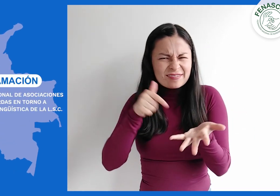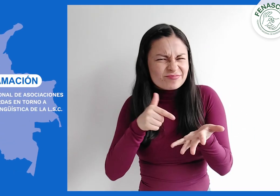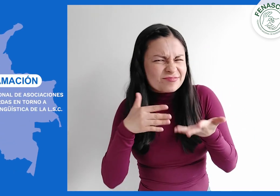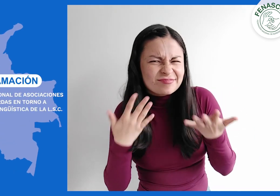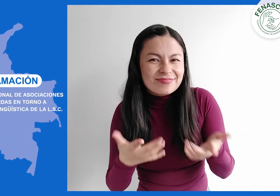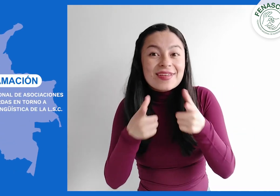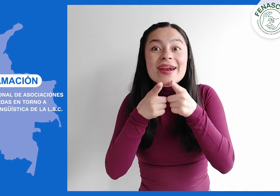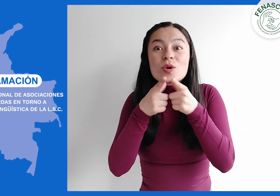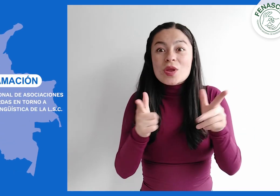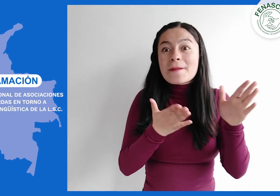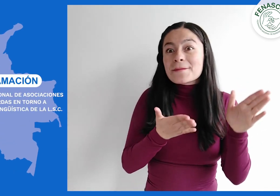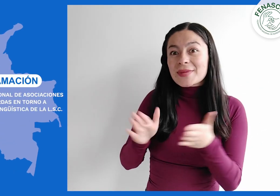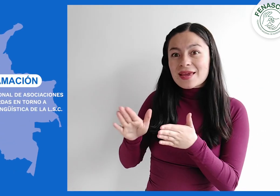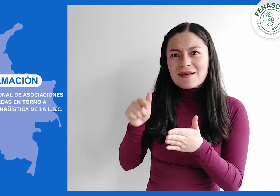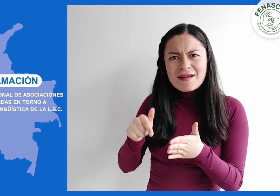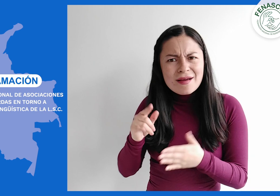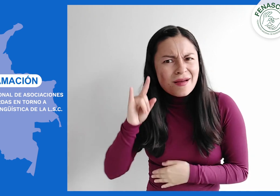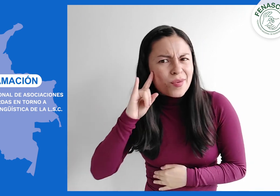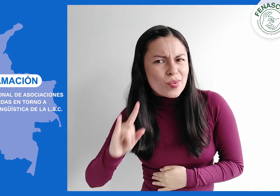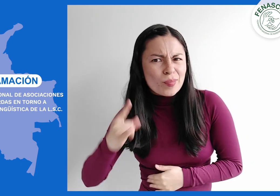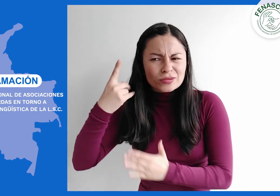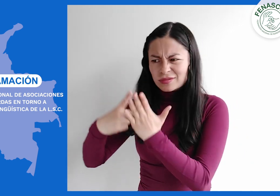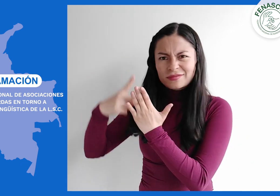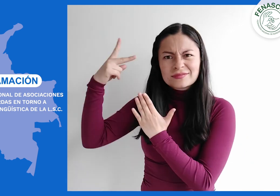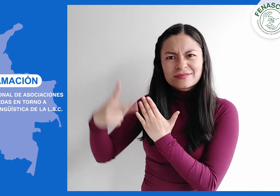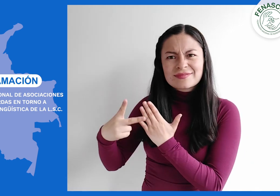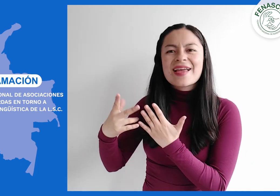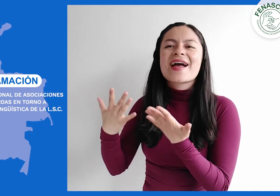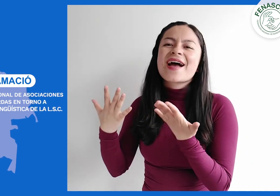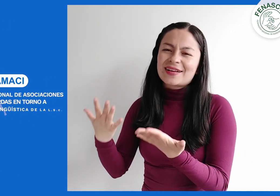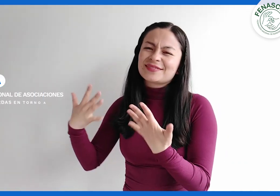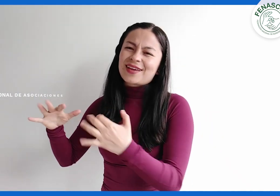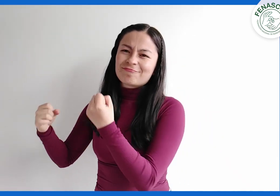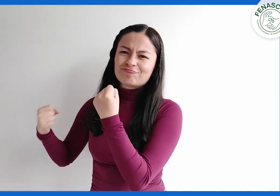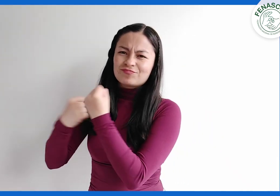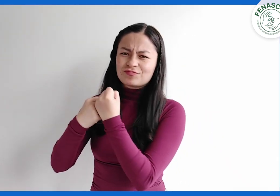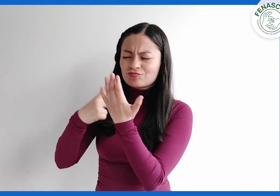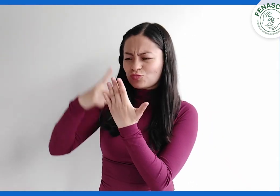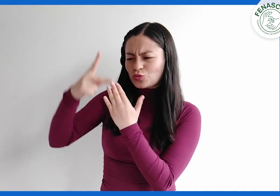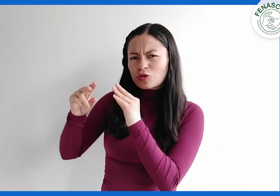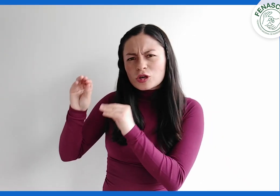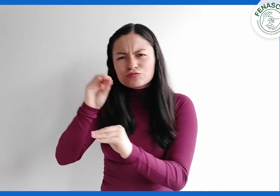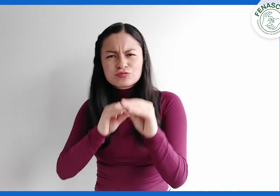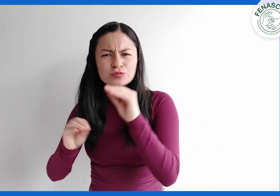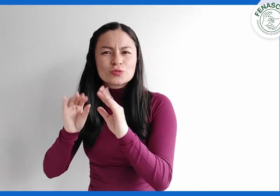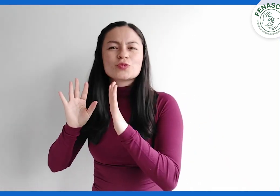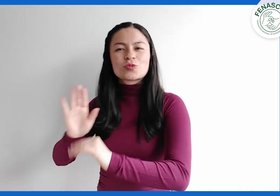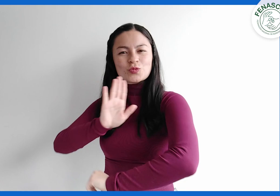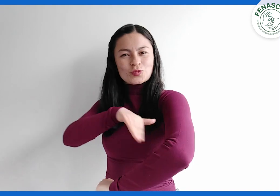Lingüística de la Lengua de Señas, proyecto apoyado por el Programa Nacional de Concertación del Ministerio de